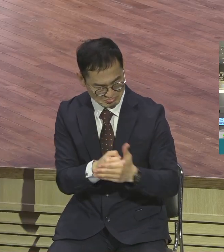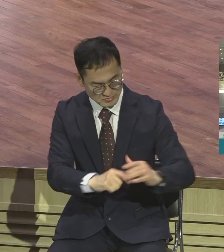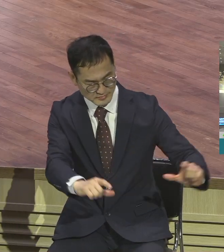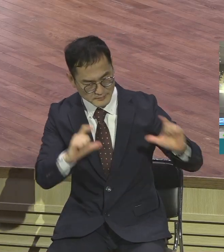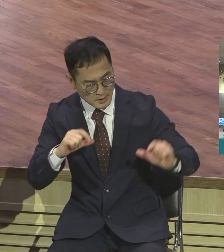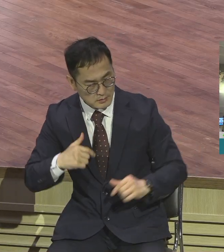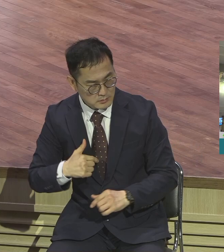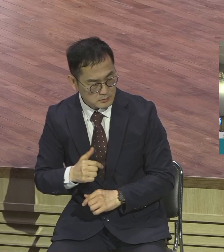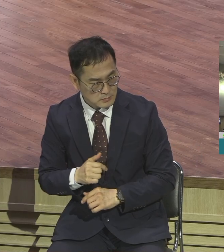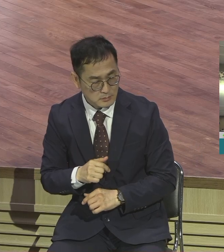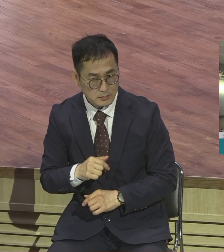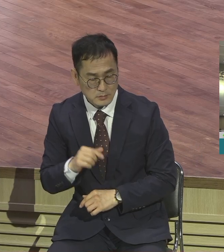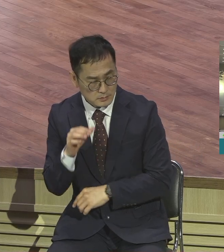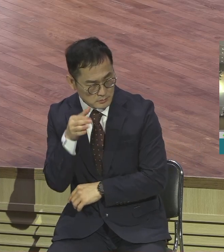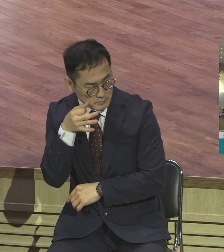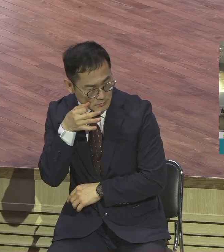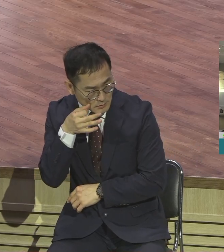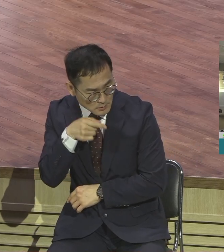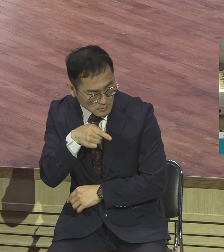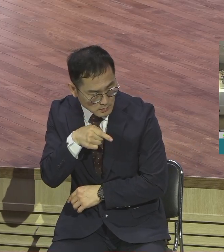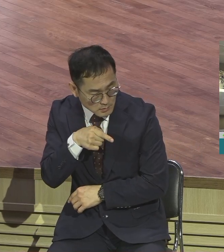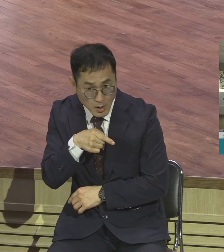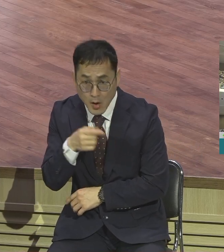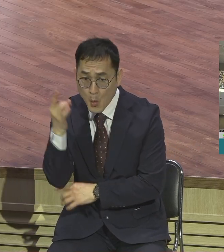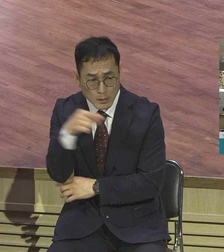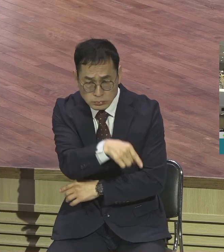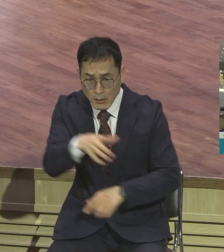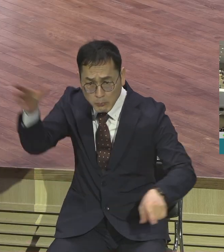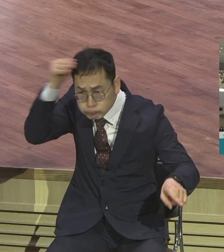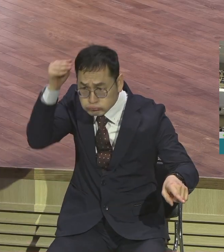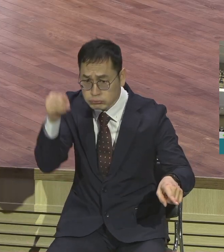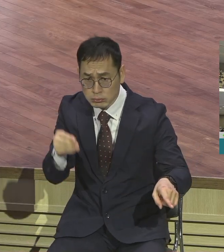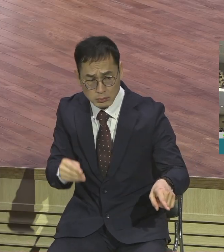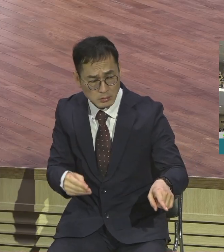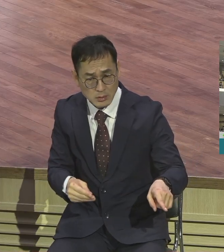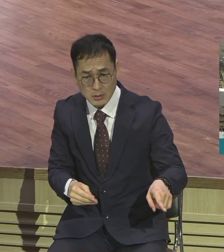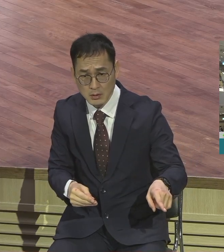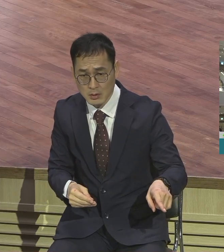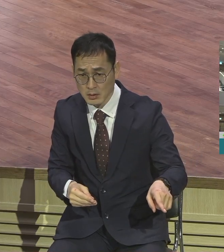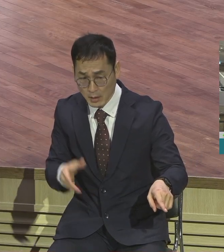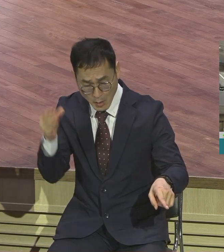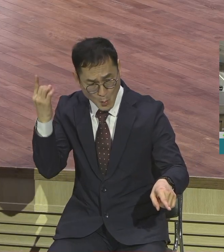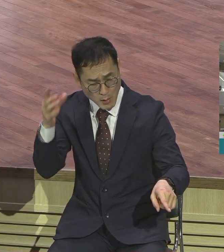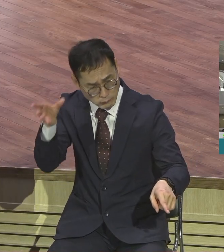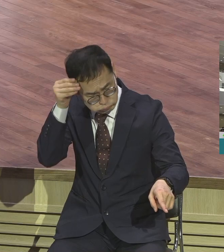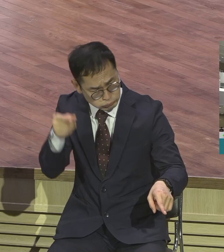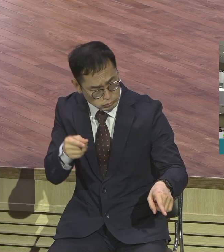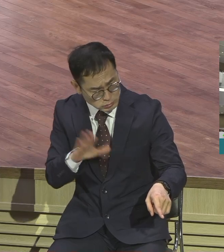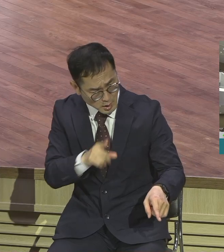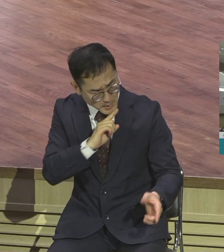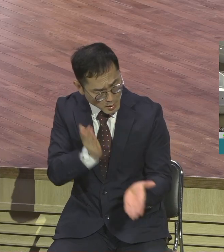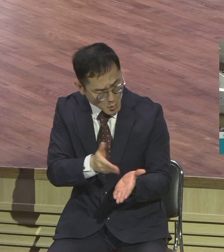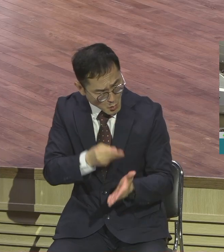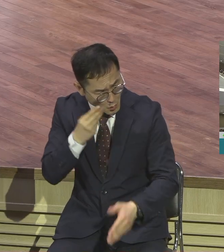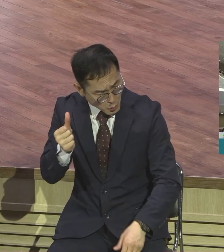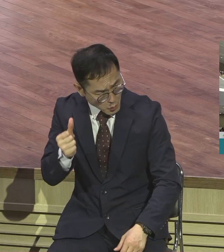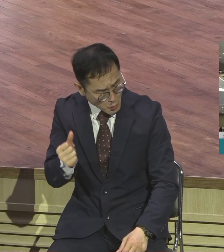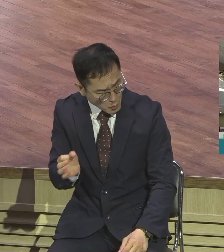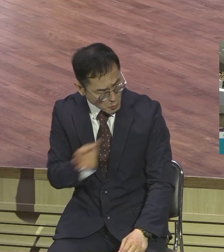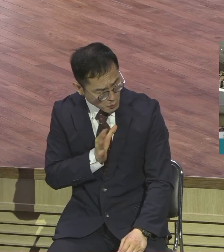말함을 보고 그들은 본래 학문 없는 범인으로 알았다가 이상기적이며 또 전에 예수와 함께 있던